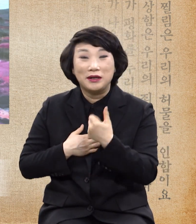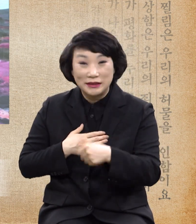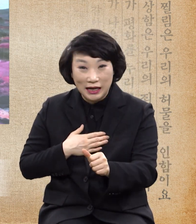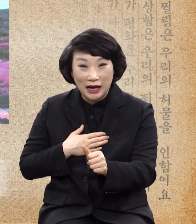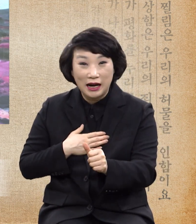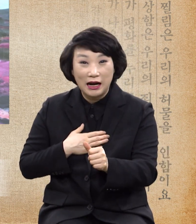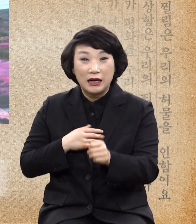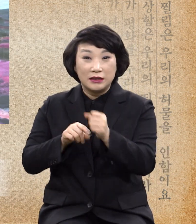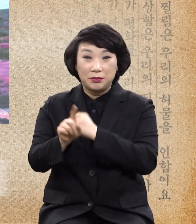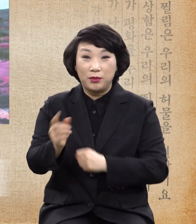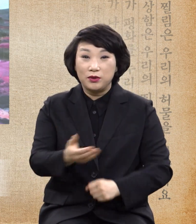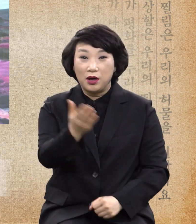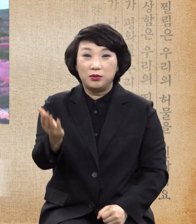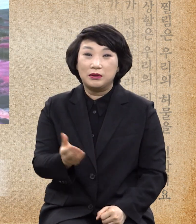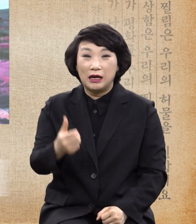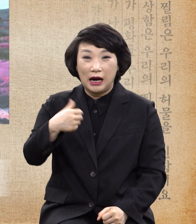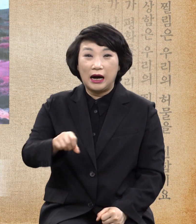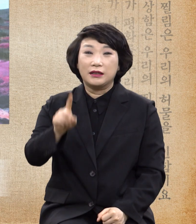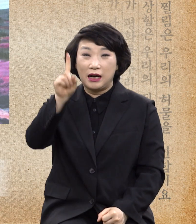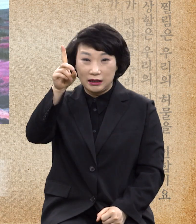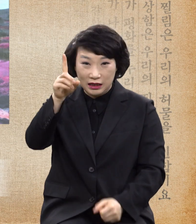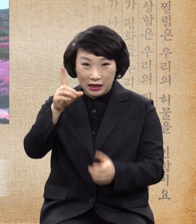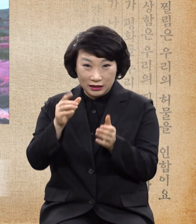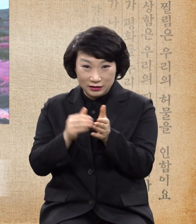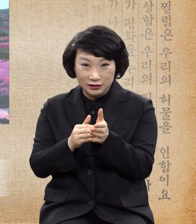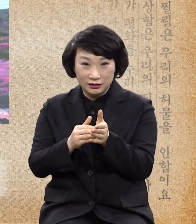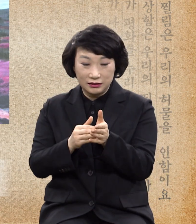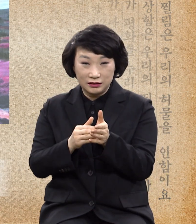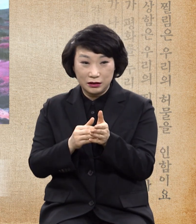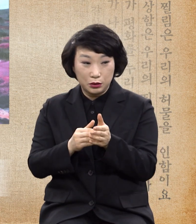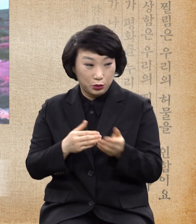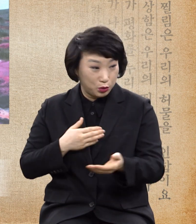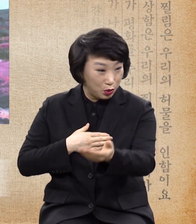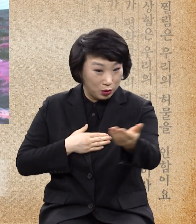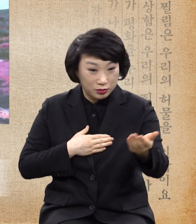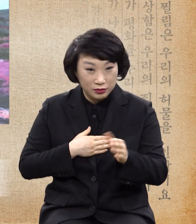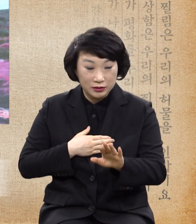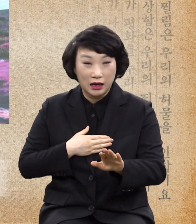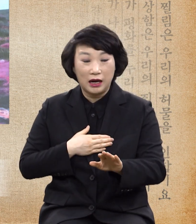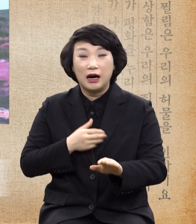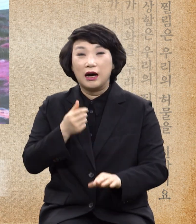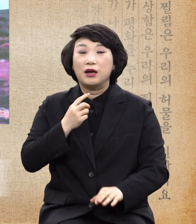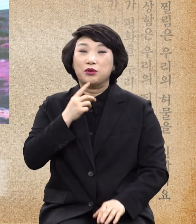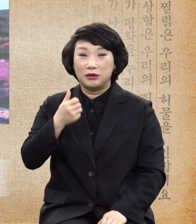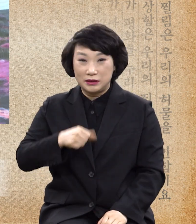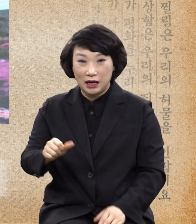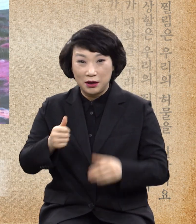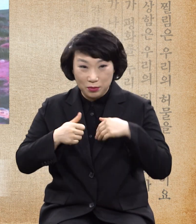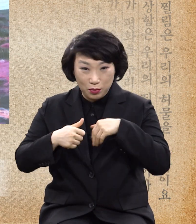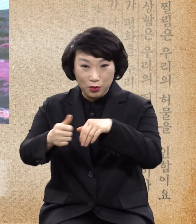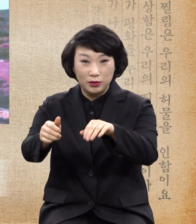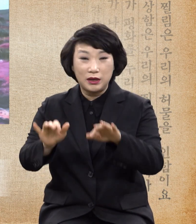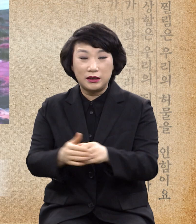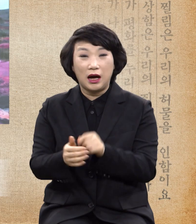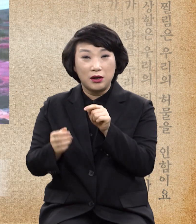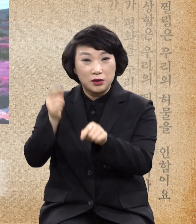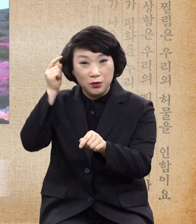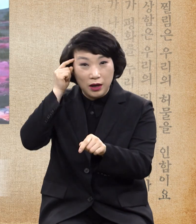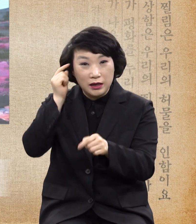독자라고 하는 말인데 여러분 독생자를 주셨으니 이는 저를 믿는